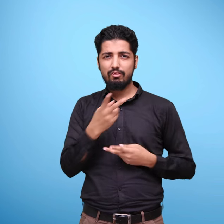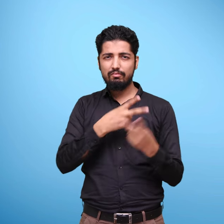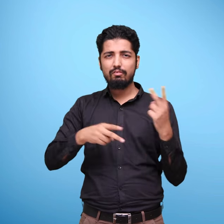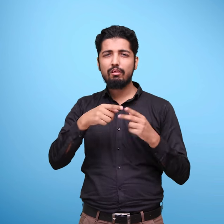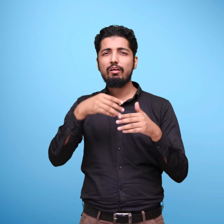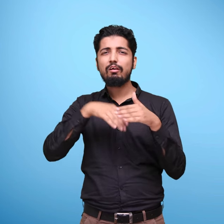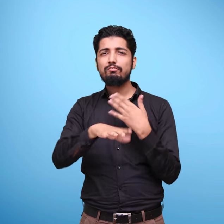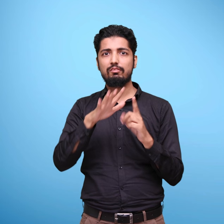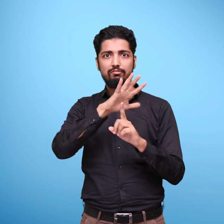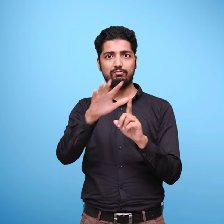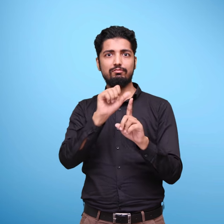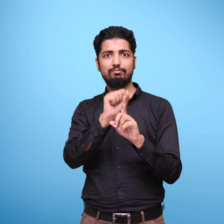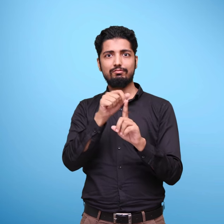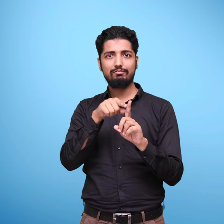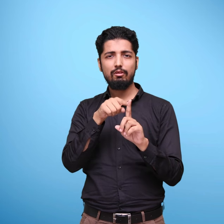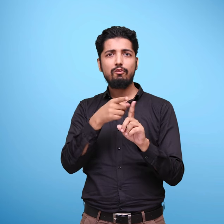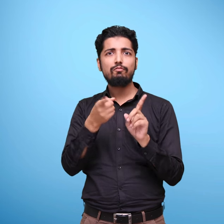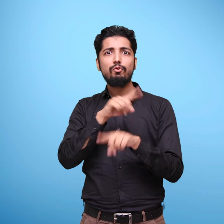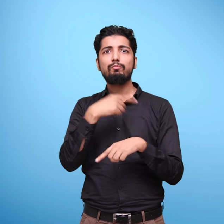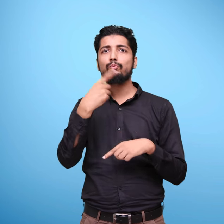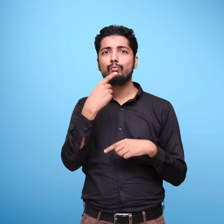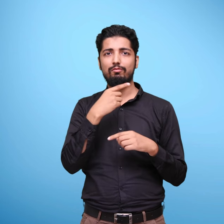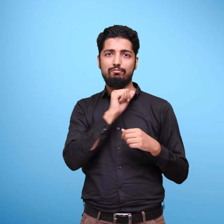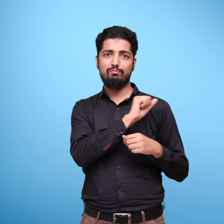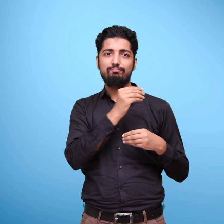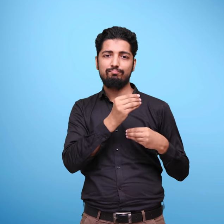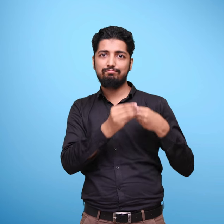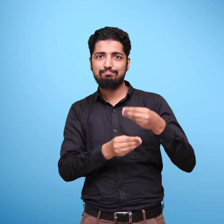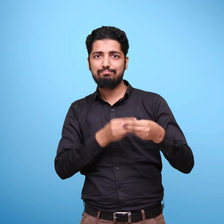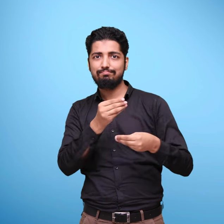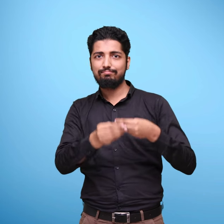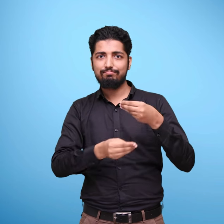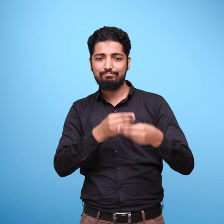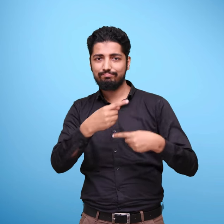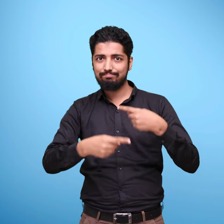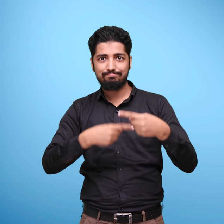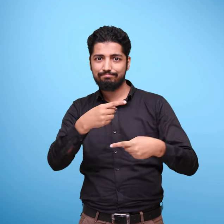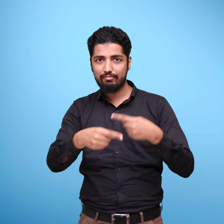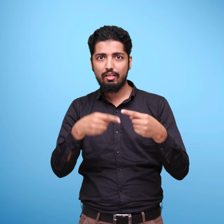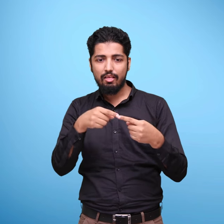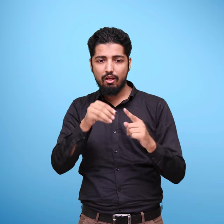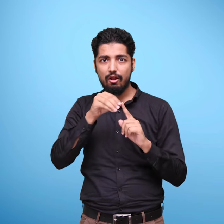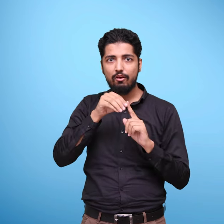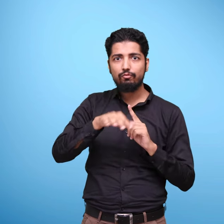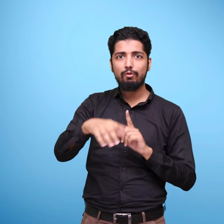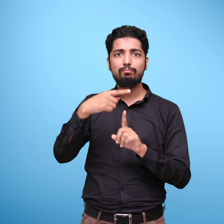इस समग्र द्रिश्टिकून का उनके विकास, स्वास्थय, व्यभार और उत्तरवर्ती वर्षों में